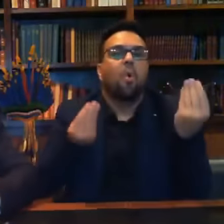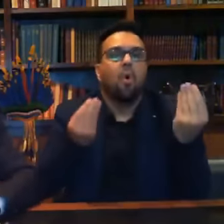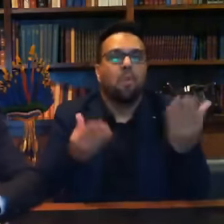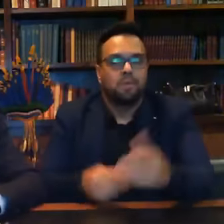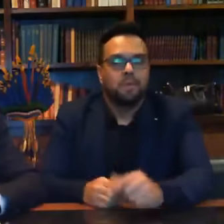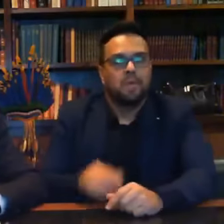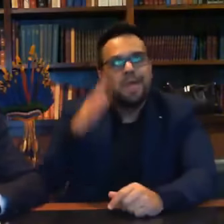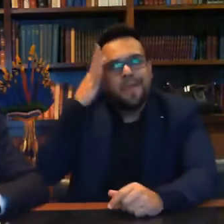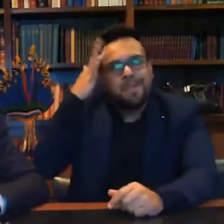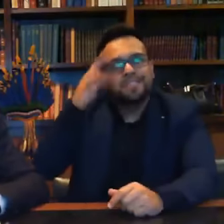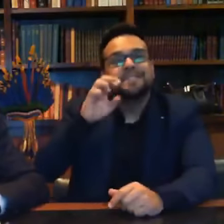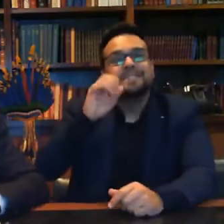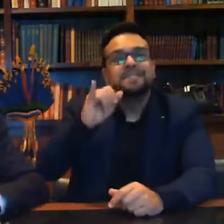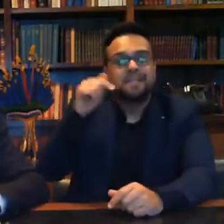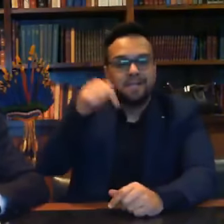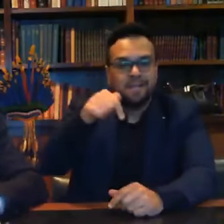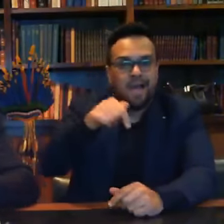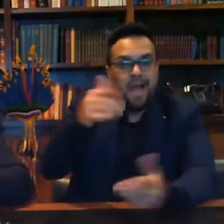o Brasil agora?